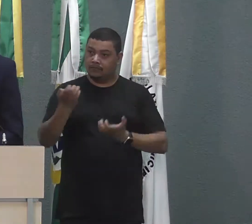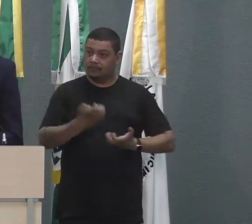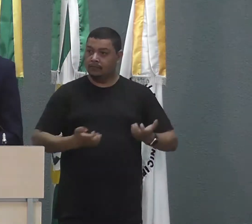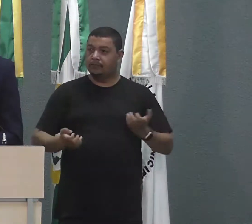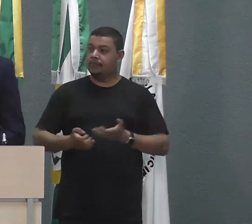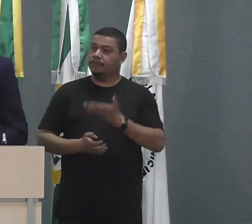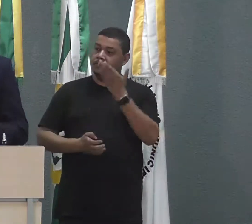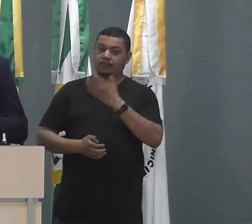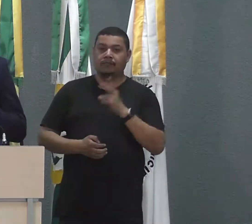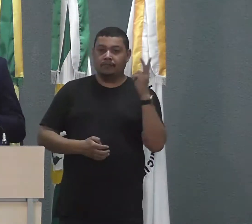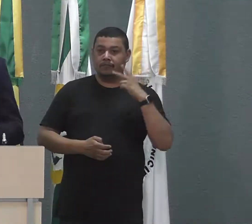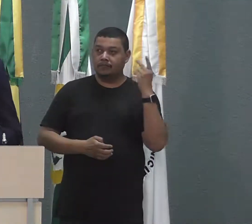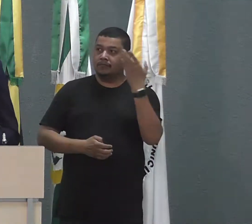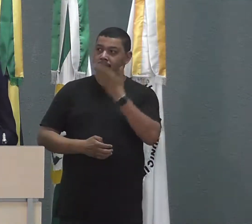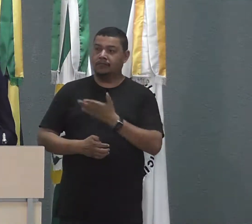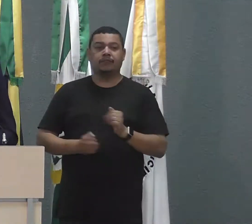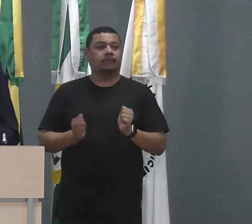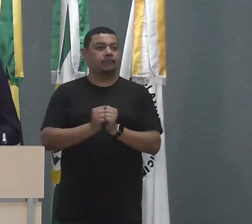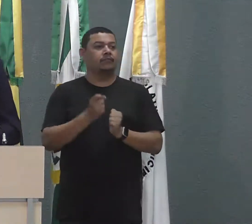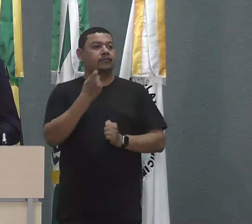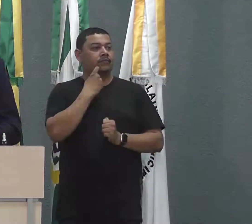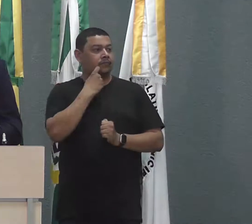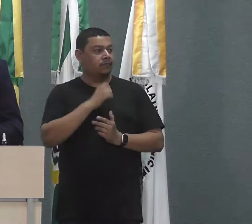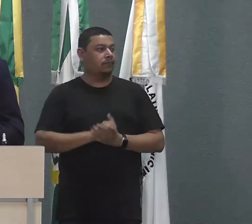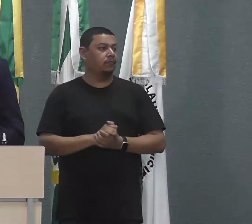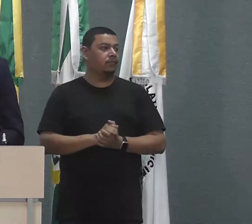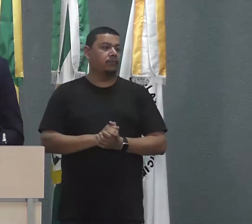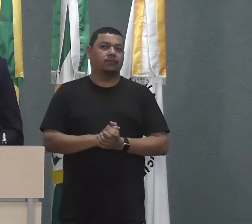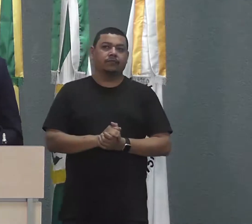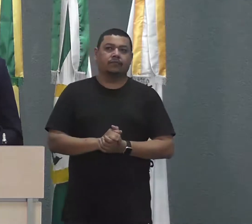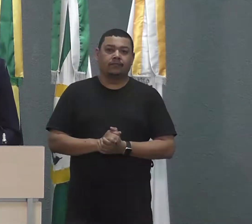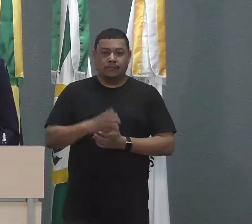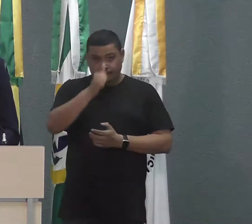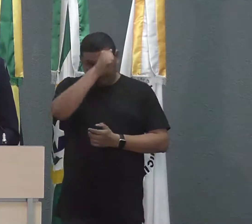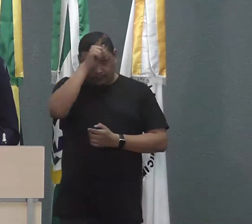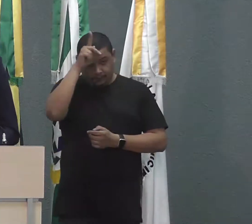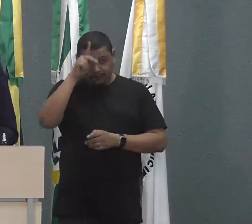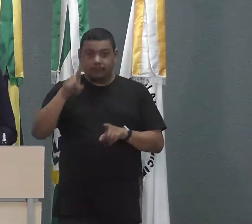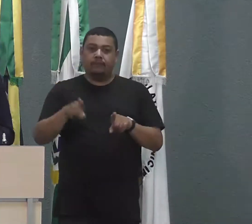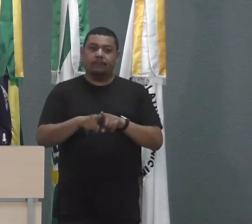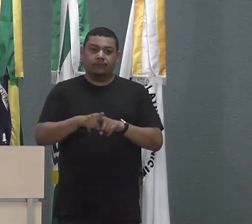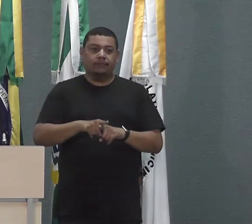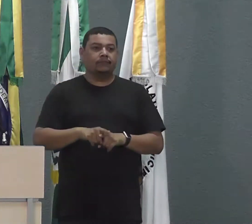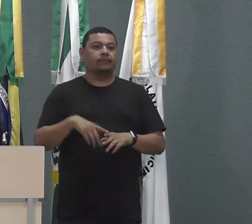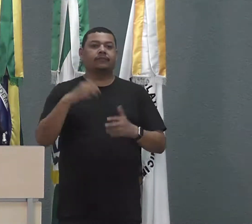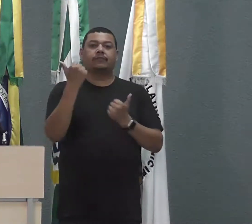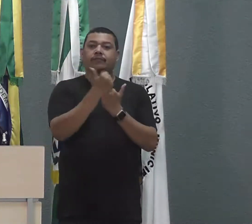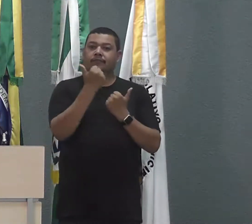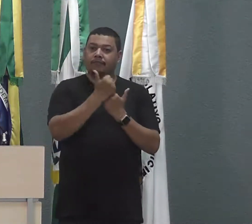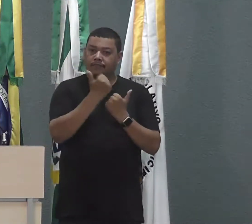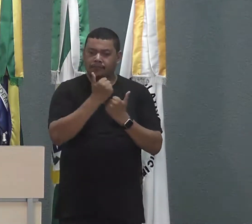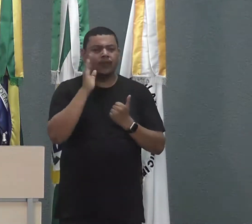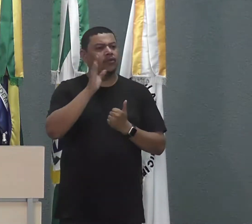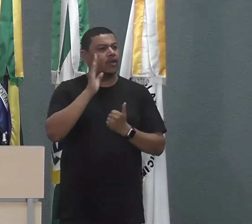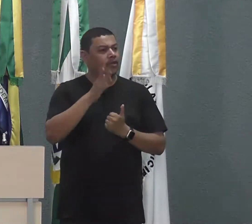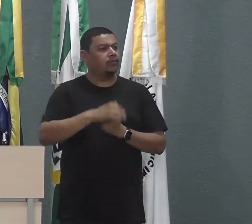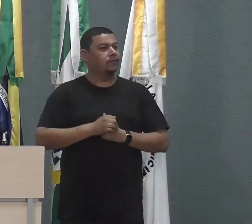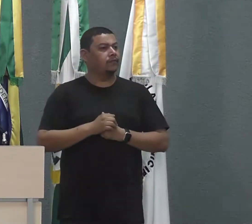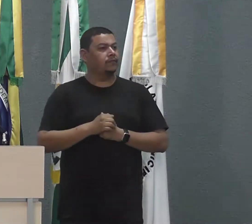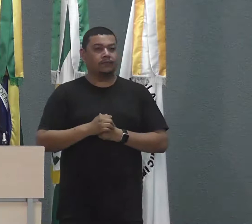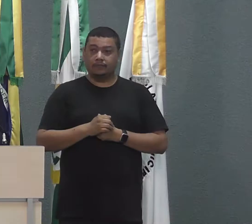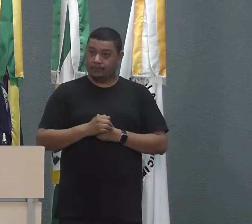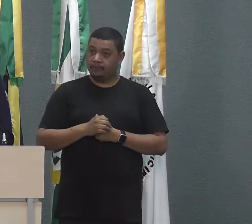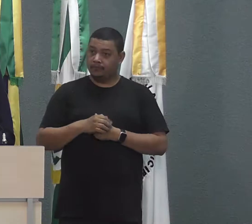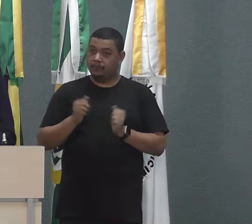Paulinho esteve lá almoçando com a gente na sexta-feira, o prefeito Fúria, Cássio Góes, ex-prefeito, esteve lá almoçando com a gente,